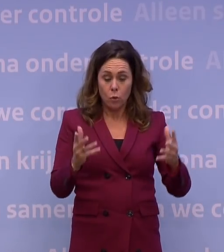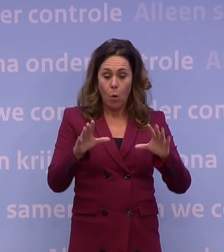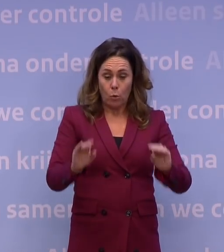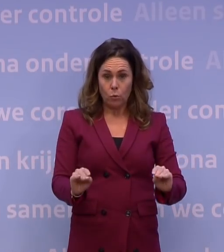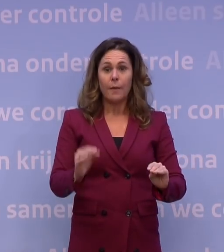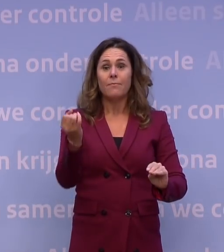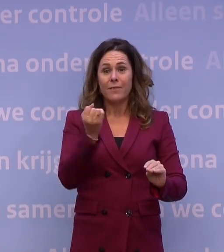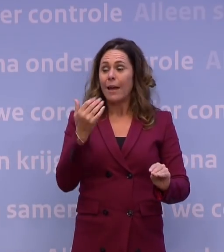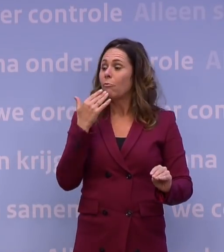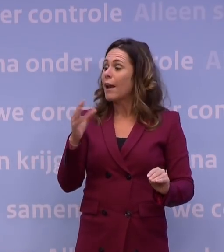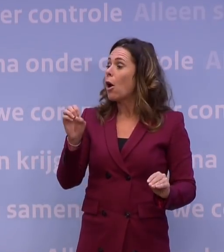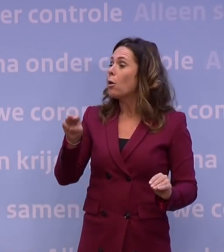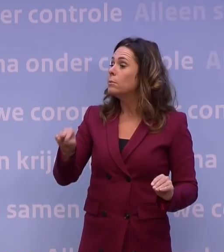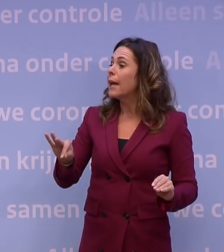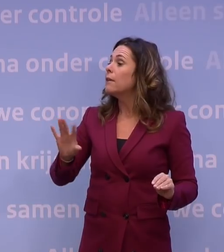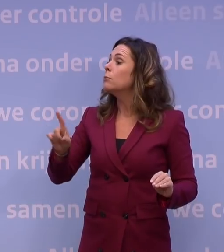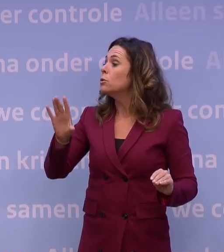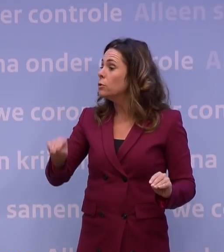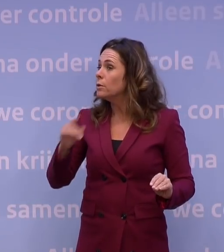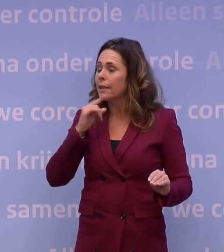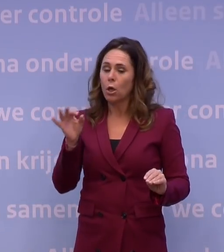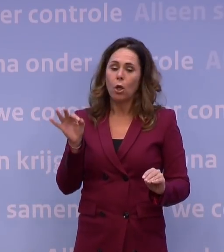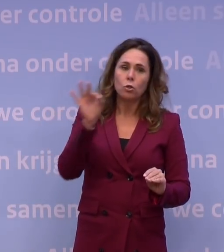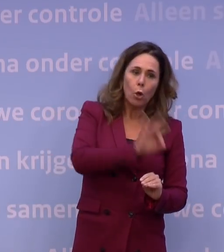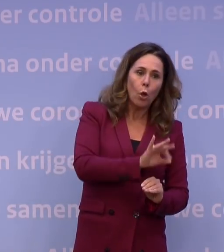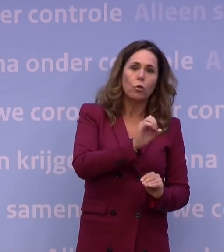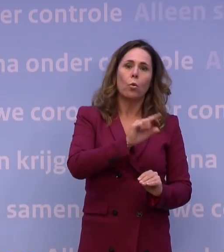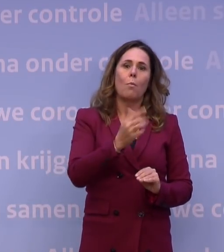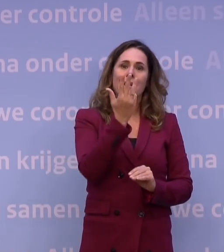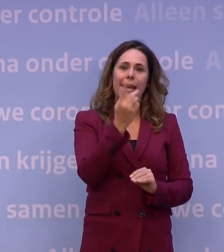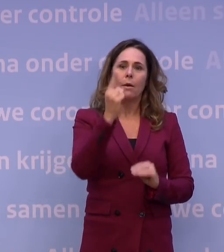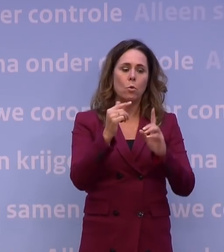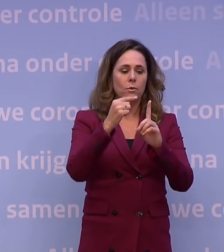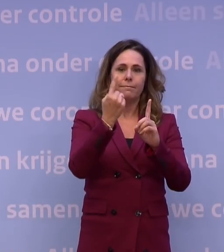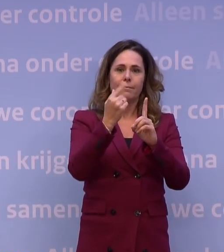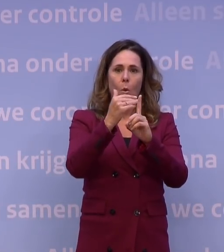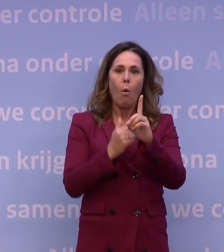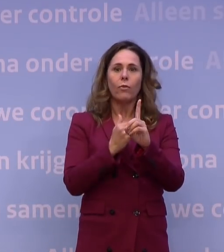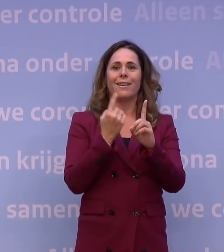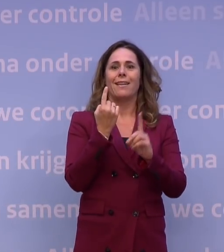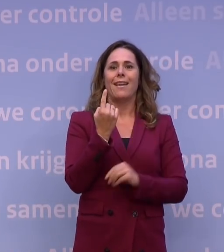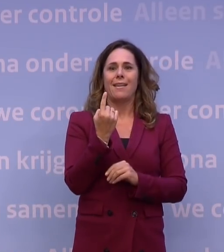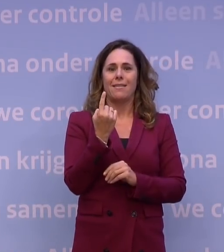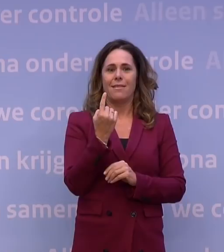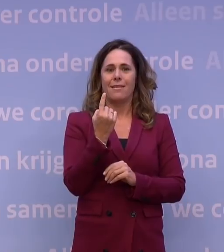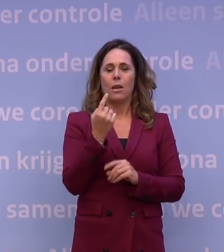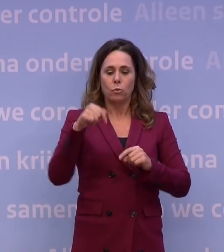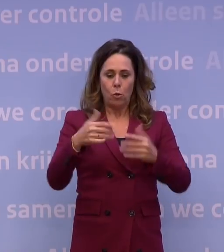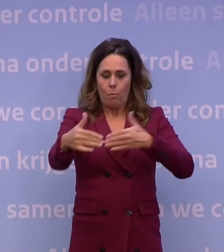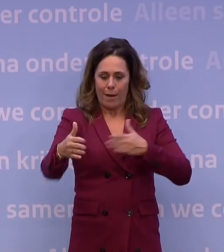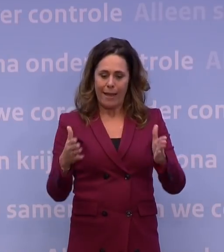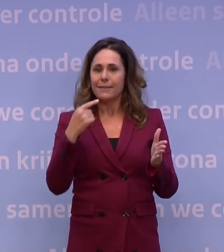gevraagd aan het OMT, wat moeten we doen? En die zeggen, je moet terug naar 0,9. Je moet echt onder die 1 komen weer. Nou, hier ligt een pakket waarvan we gosso modo zeggen, dat